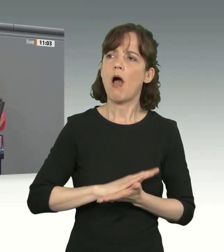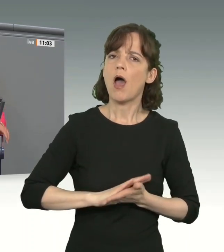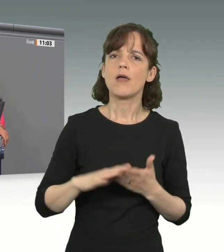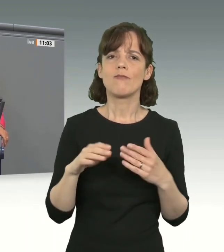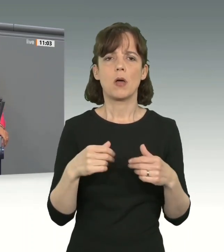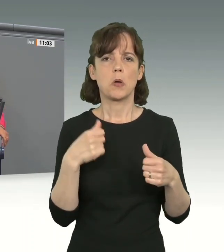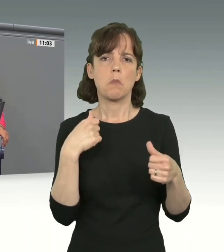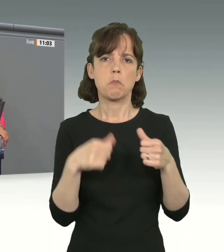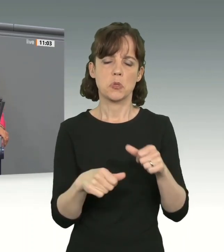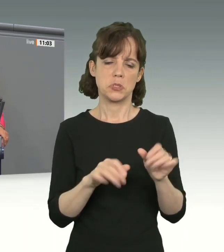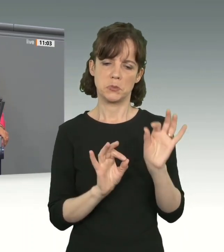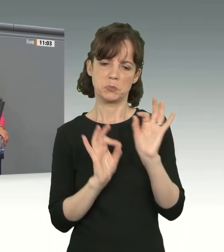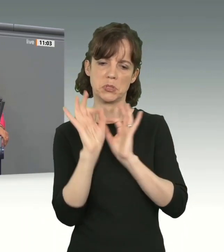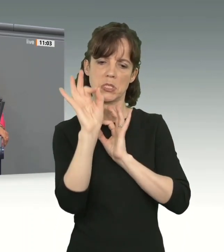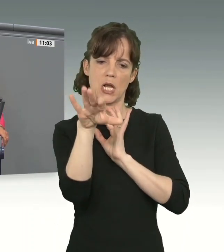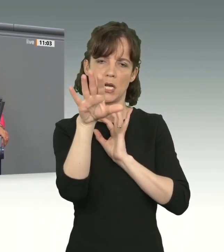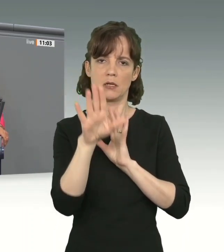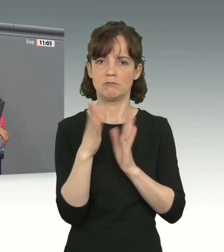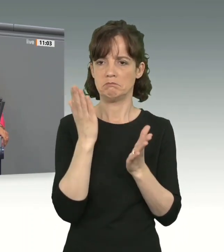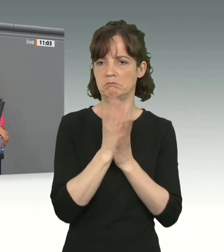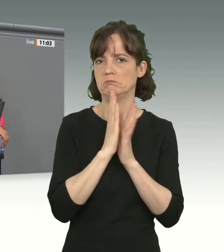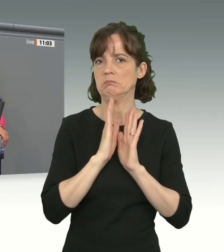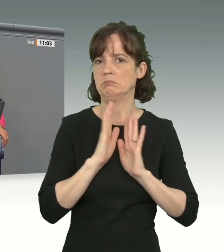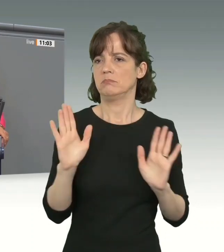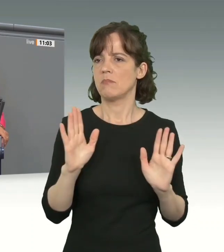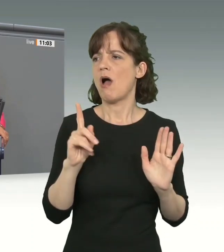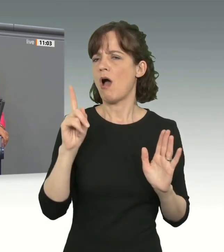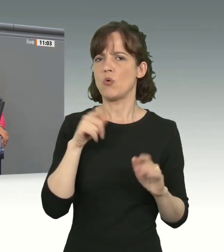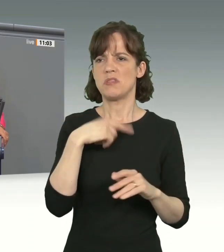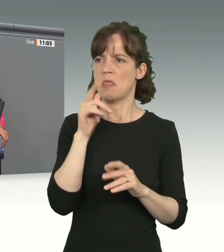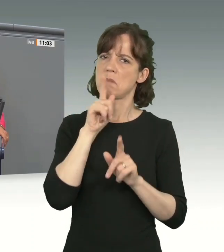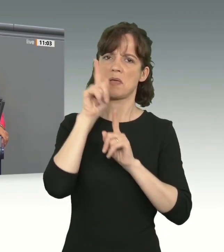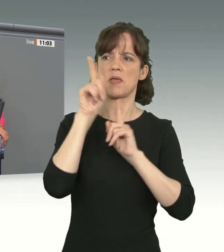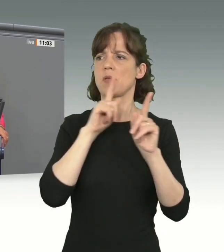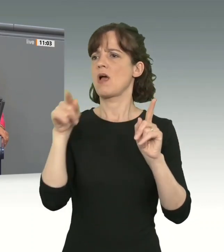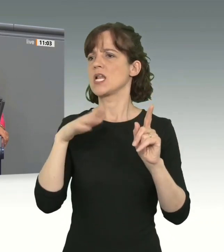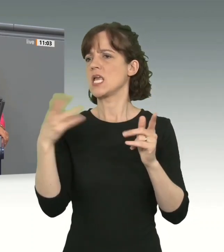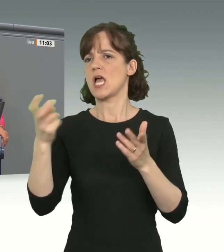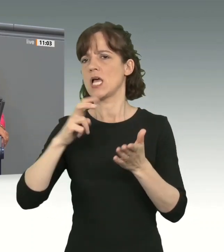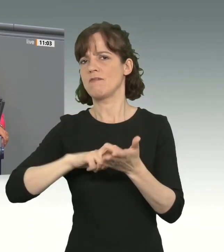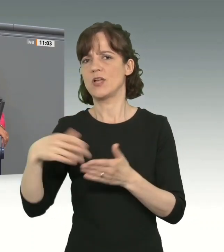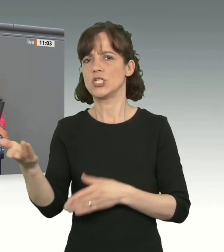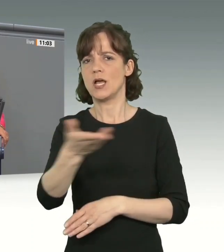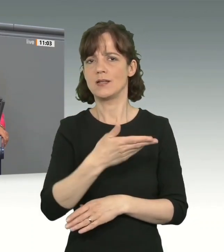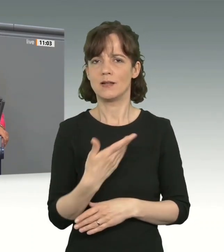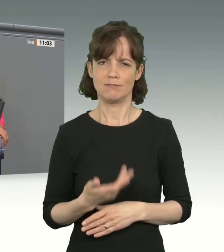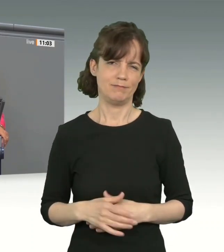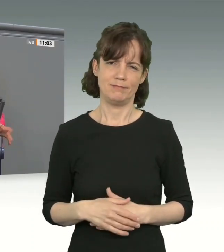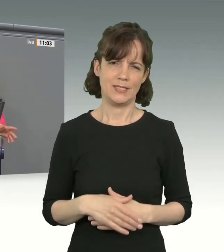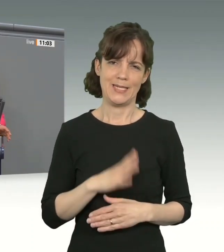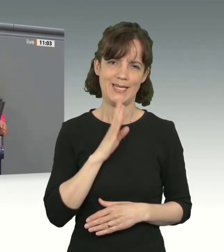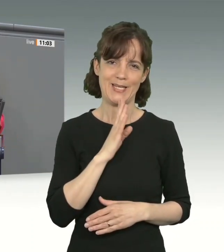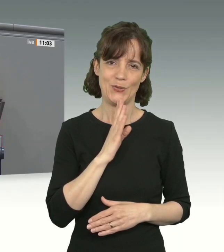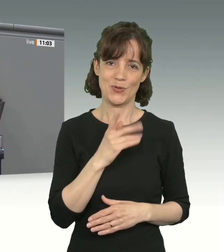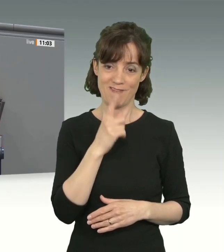Puzzleteilchen in den Raum zu werfen und sich dann noch zu beschweren, dass die Mehrheit das für unzureichend hält. Sie zeigen damit nicht nur, dass sie der